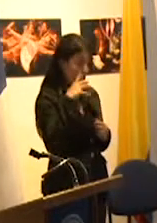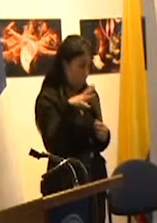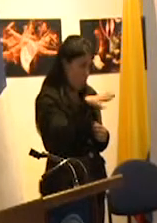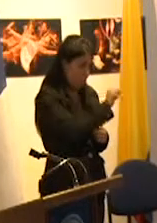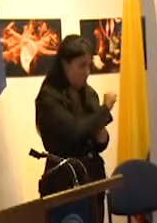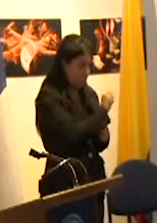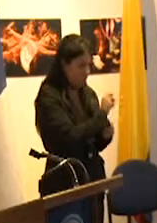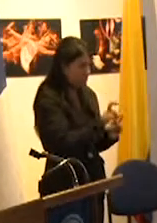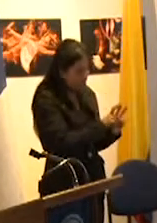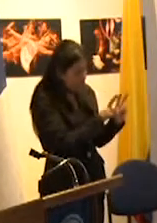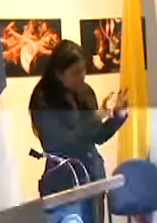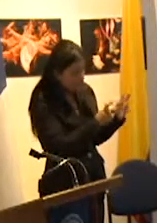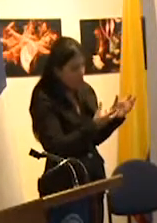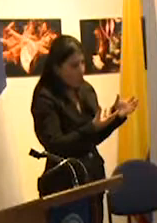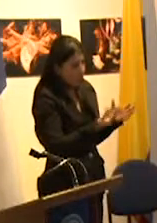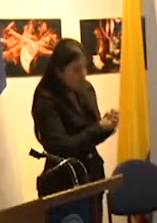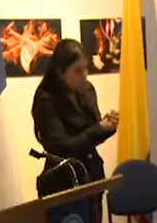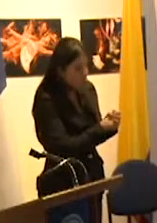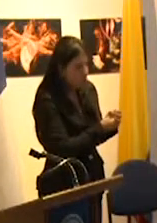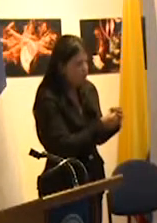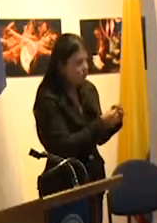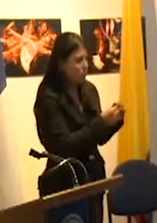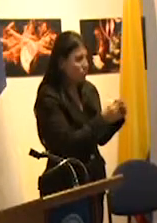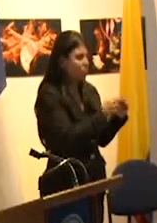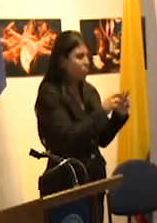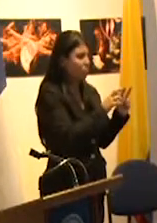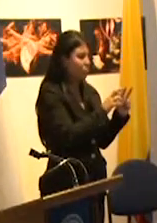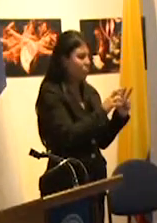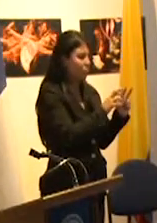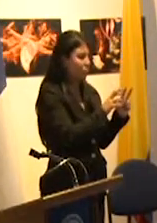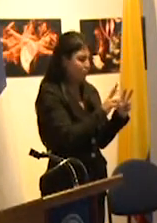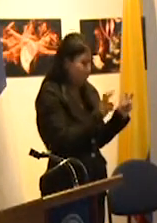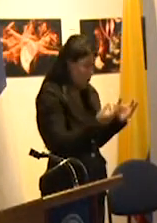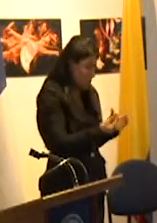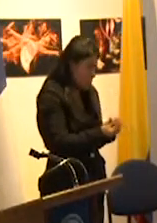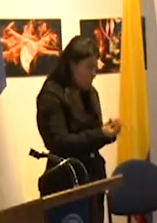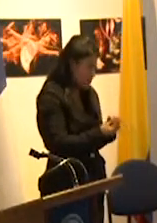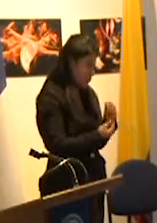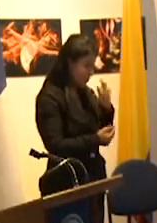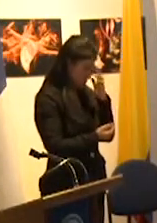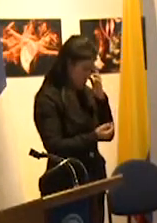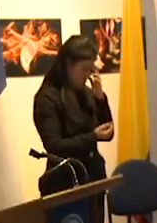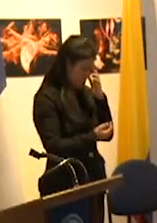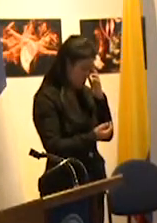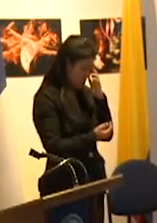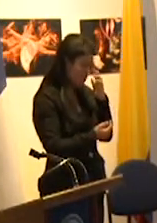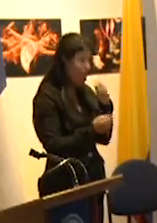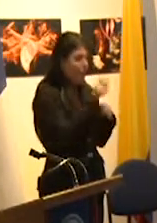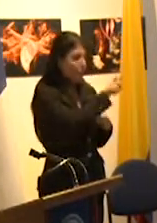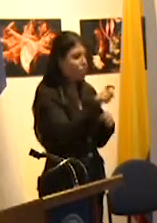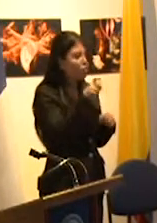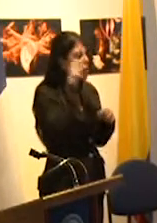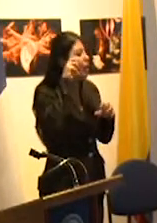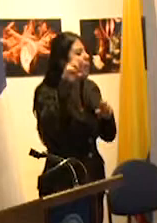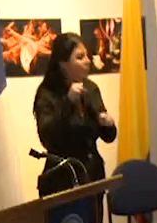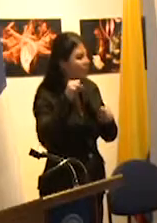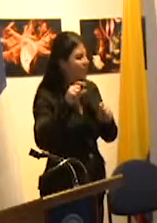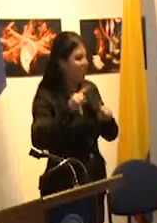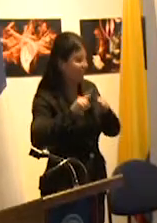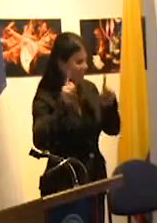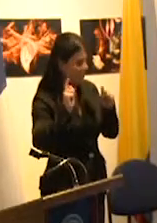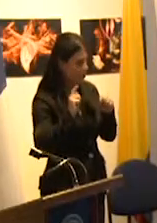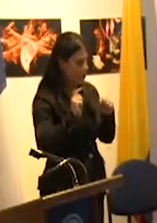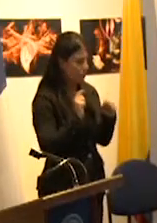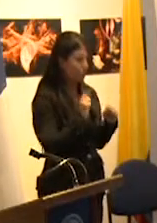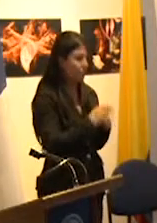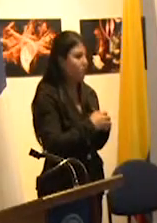inclusión y de materia de inclusión de las personas con capacidades diferentes